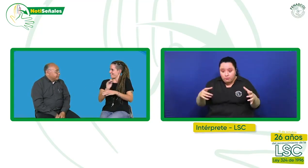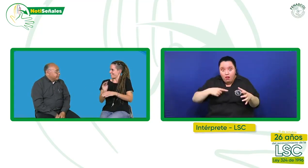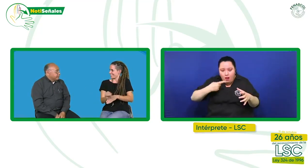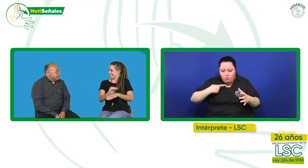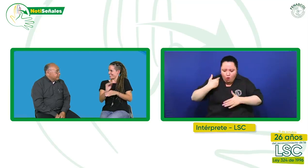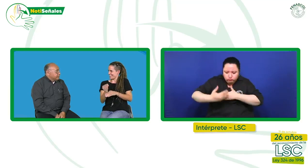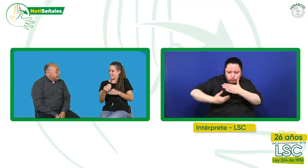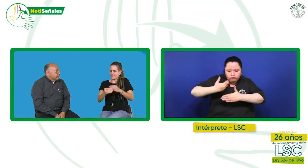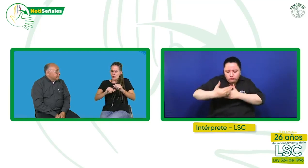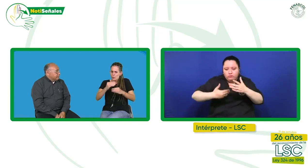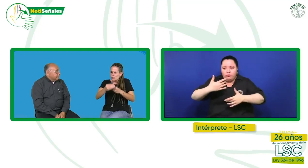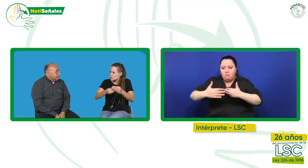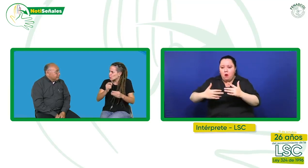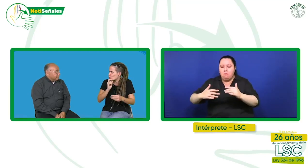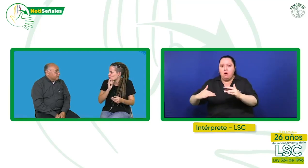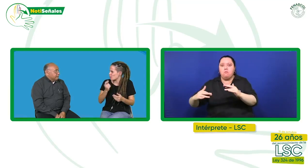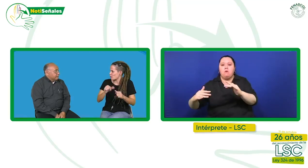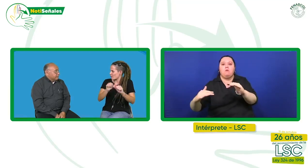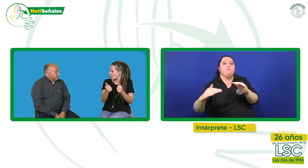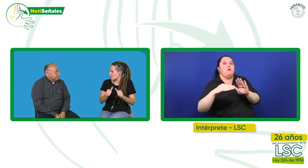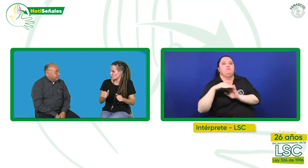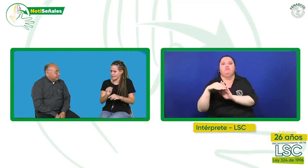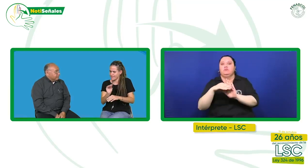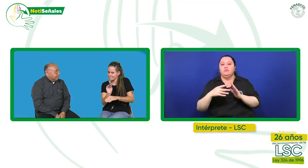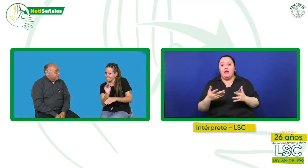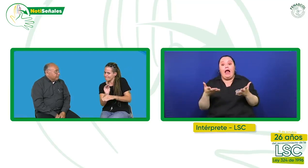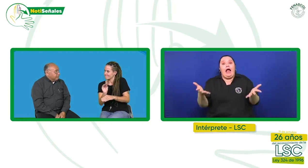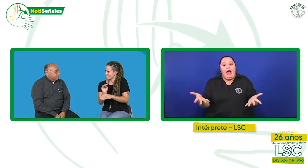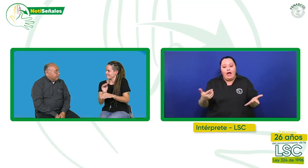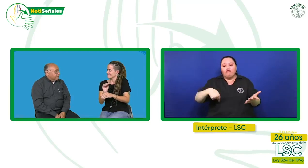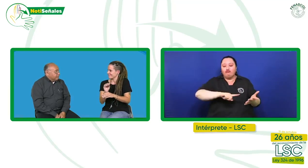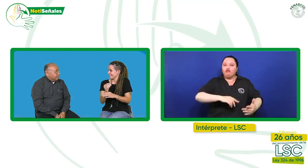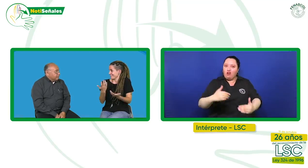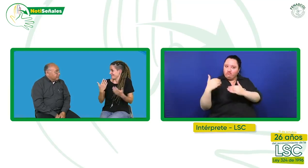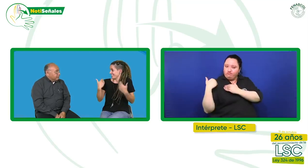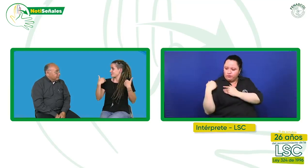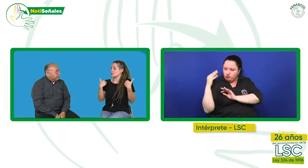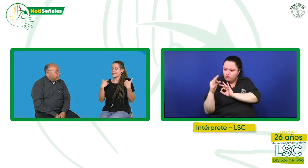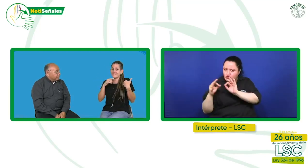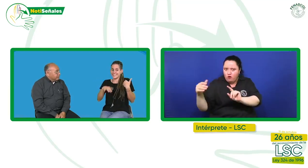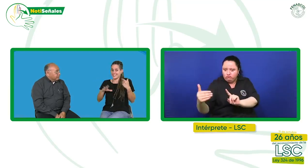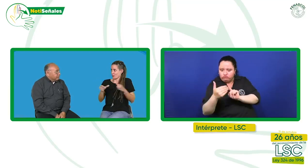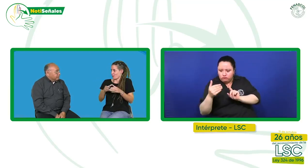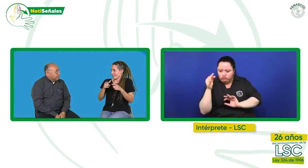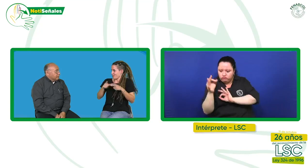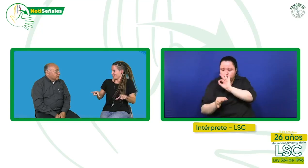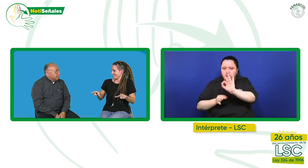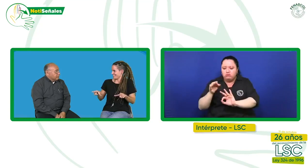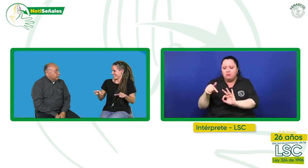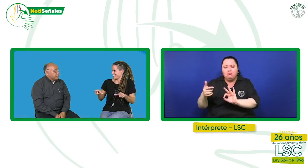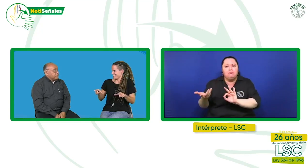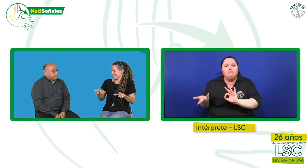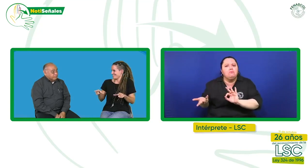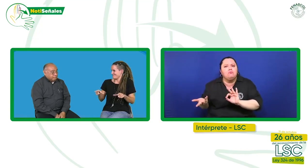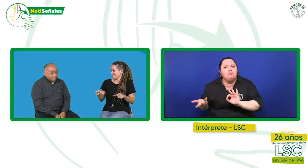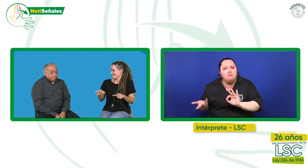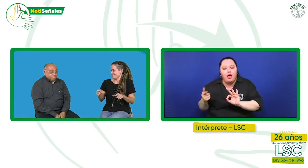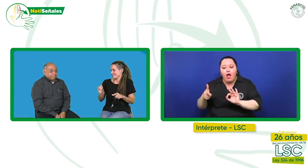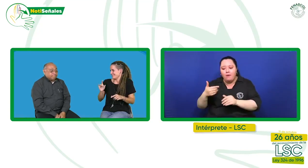se normaliza. Es nuestra responsabilidad velar y protegerla para que se desarrolle. Y esta